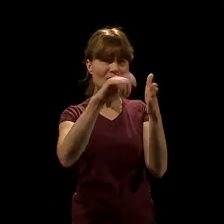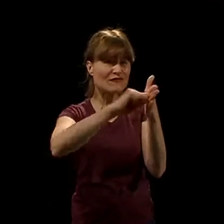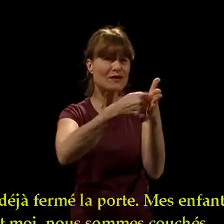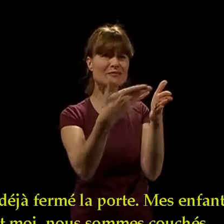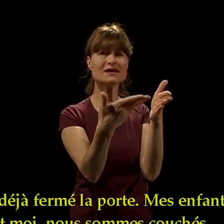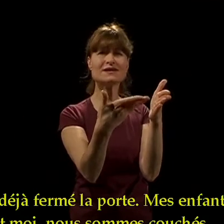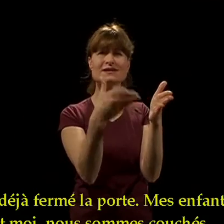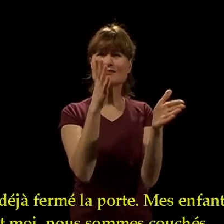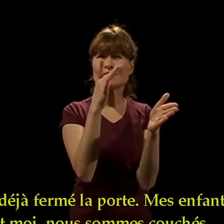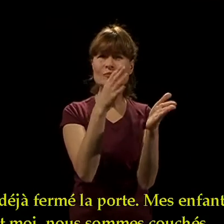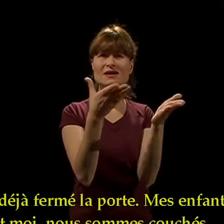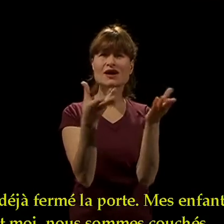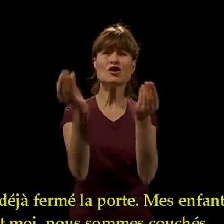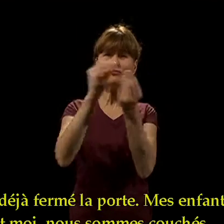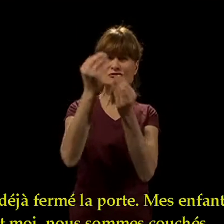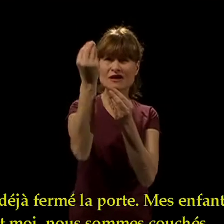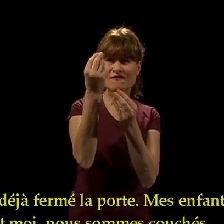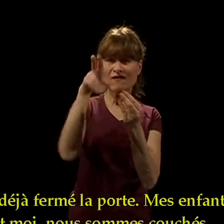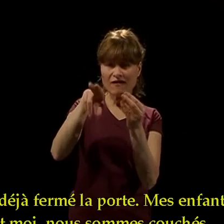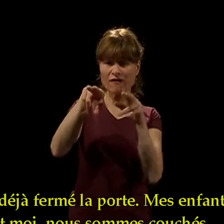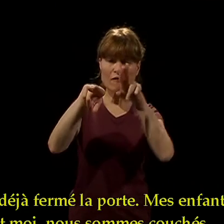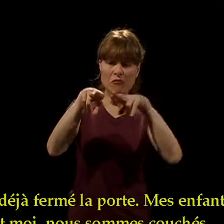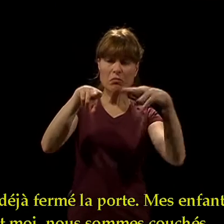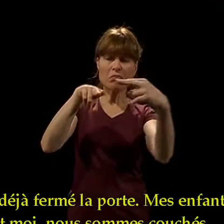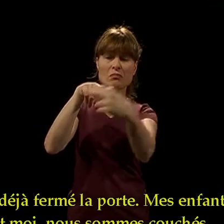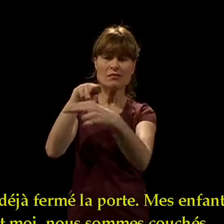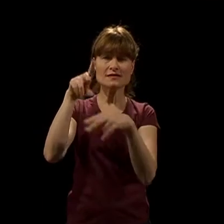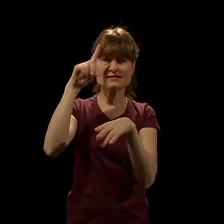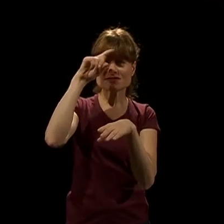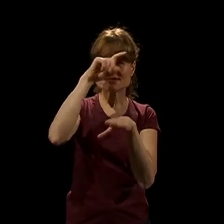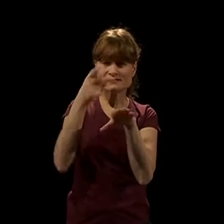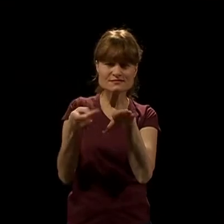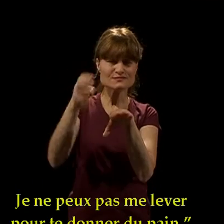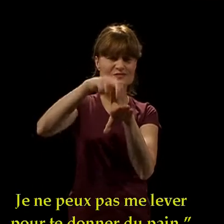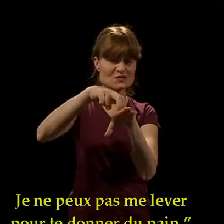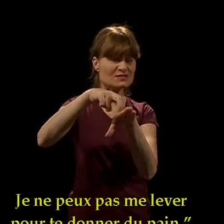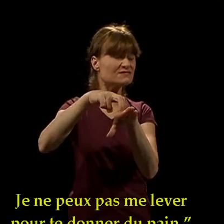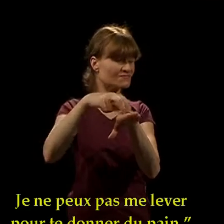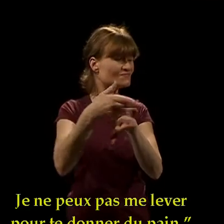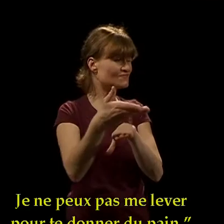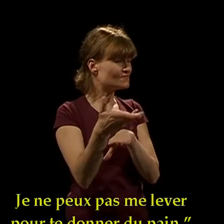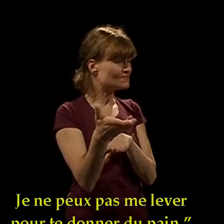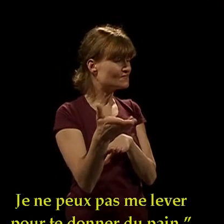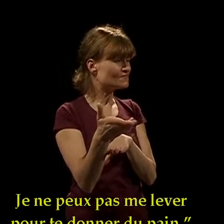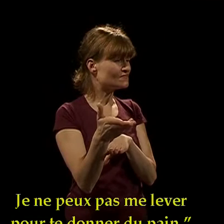J'ai déjà fermé la porte. Mes enfants et moi, nous sommes couchés. Je ne peux pas me lever pour te donner du pain.